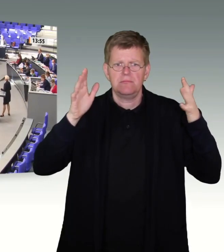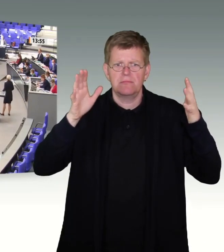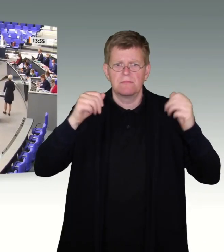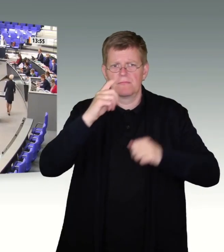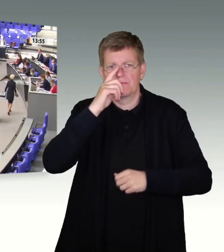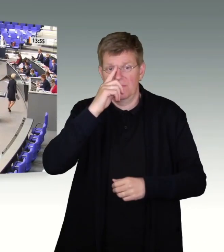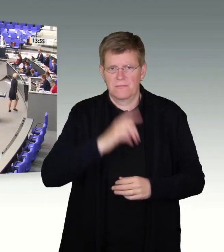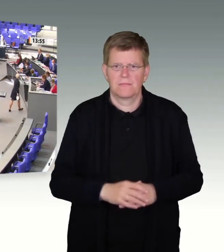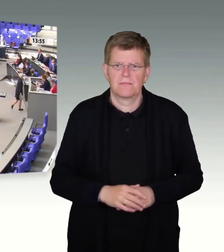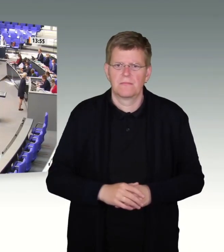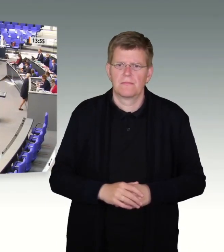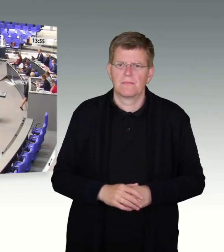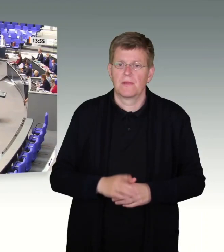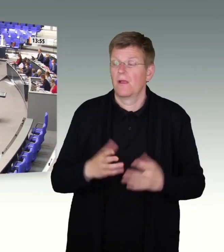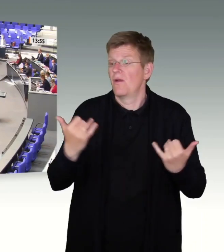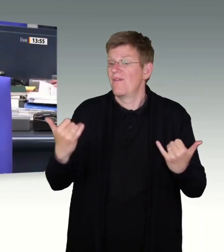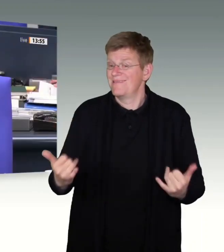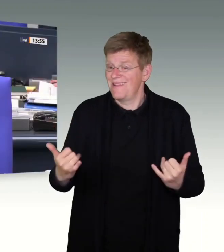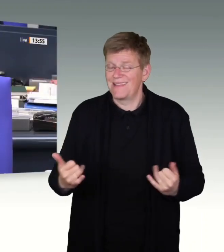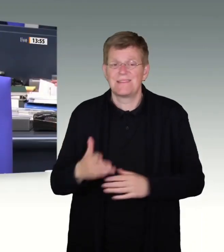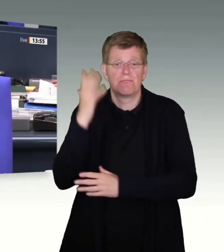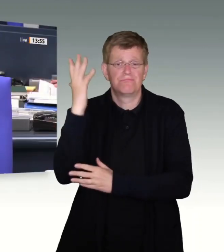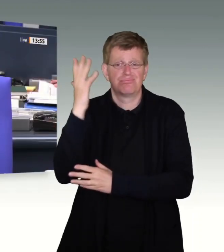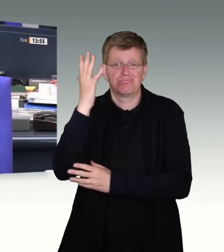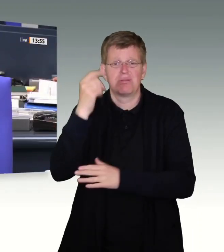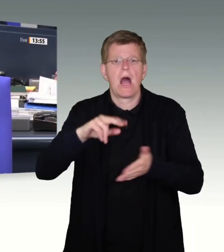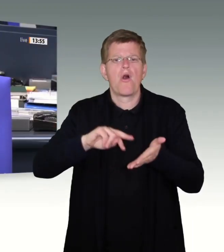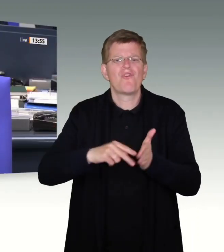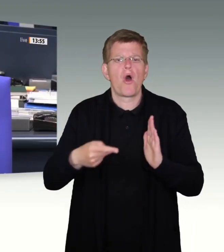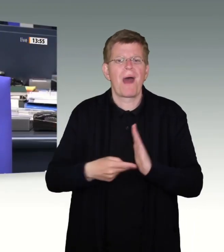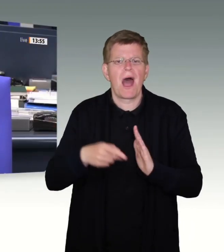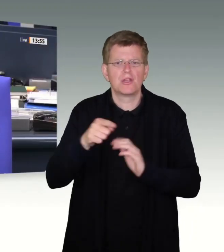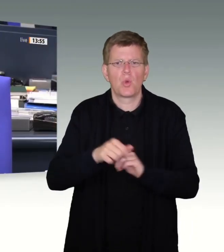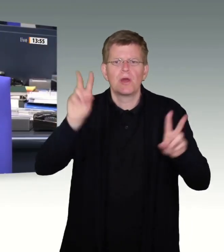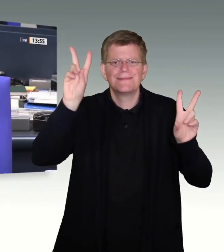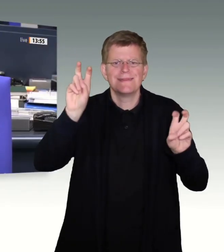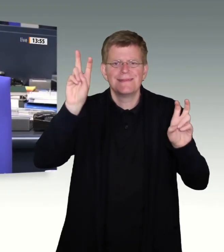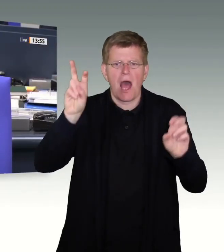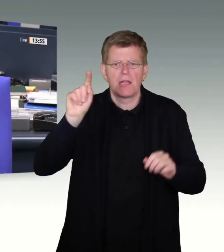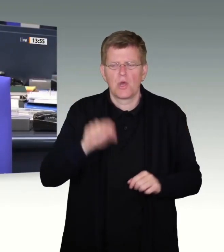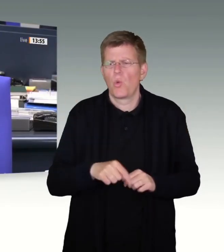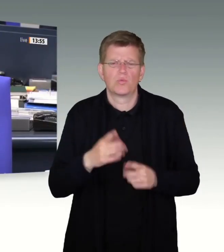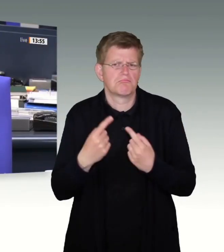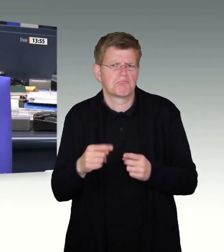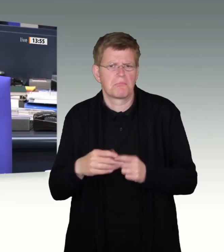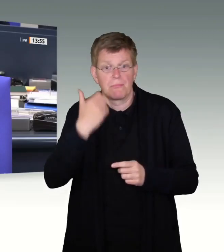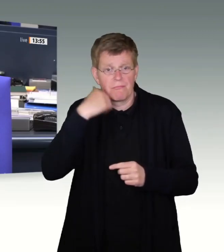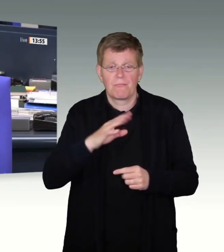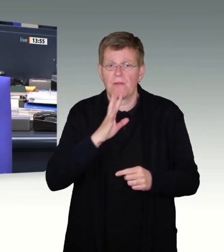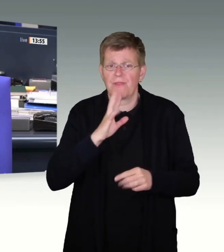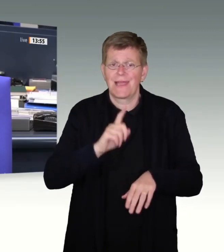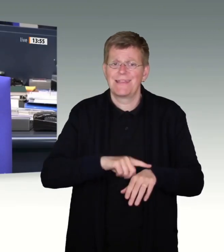Ich bitte bei der Vorbereitung der noch zu haltenden Reden, Zitate und Ähnliches in die Redezeit